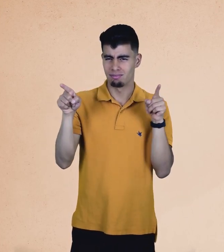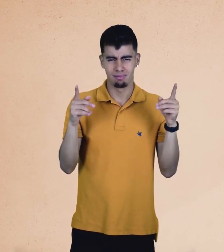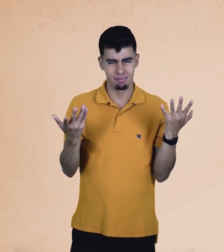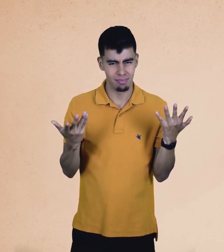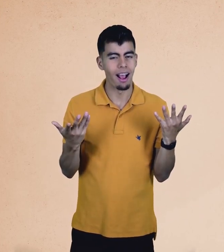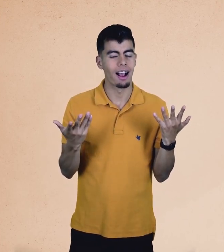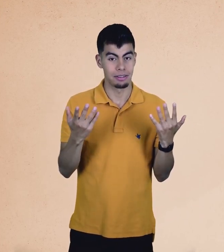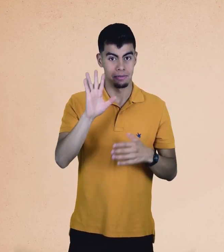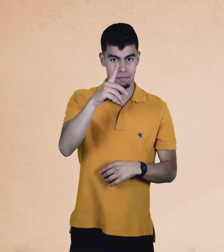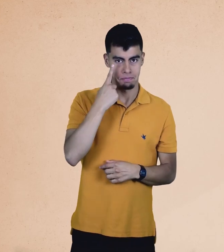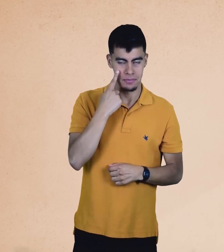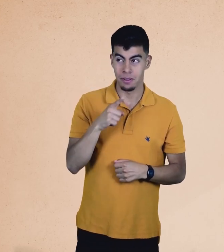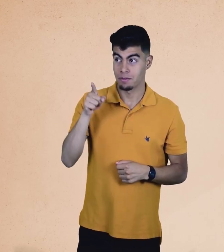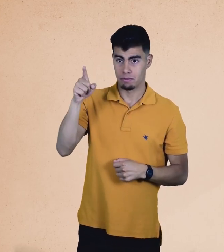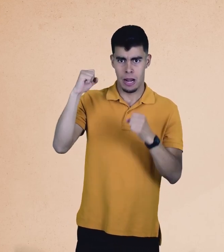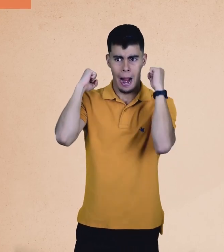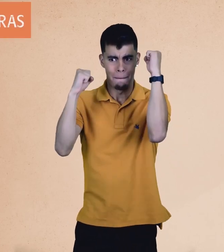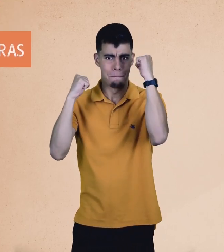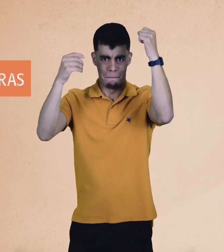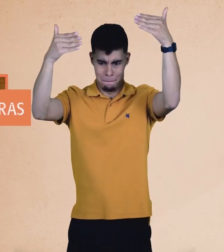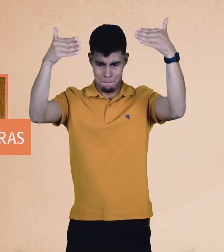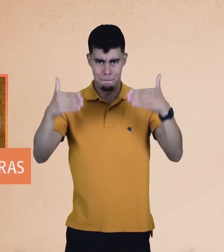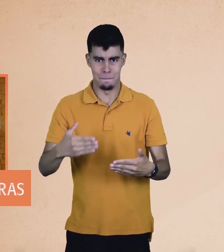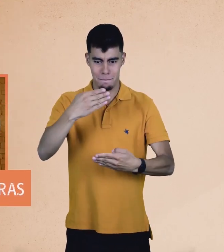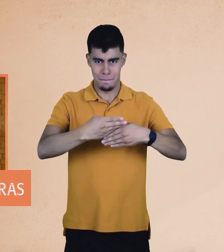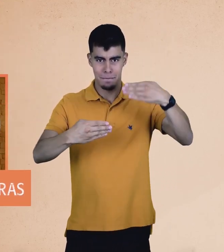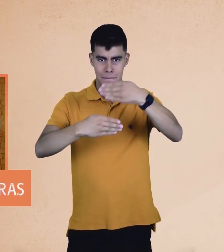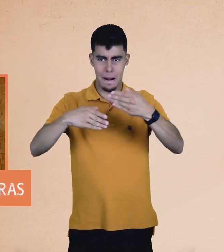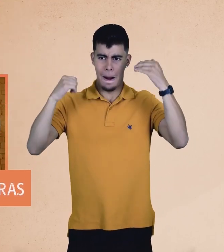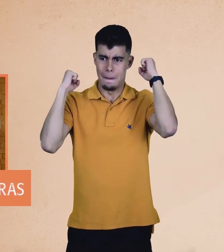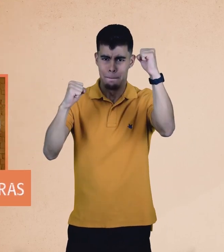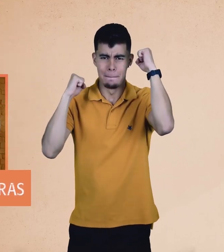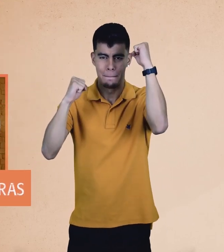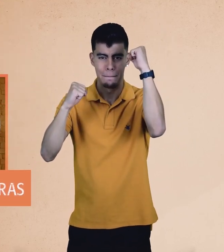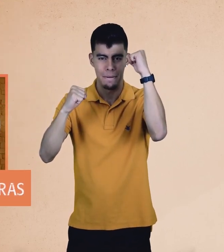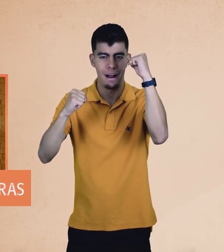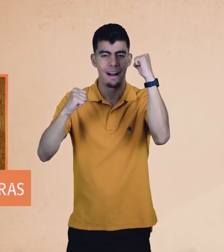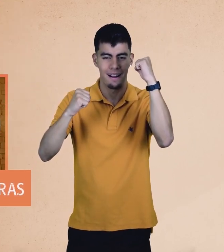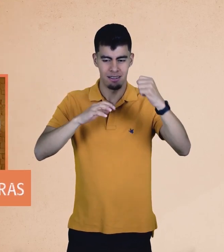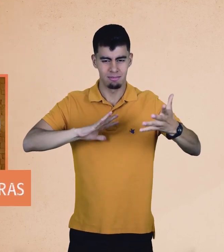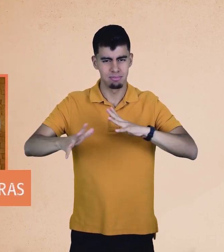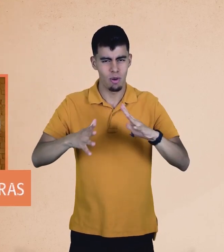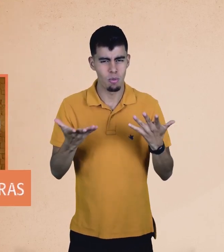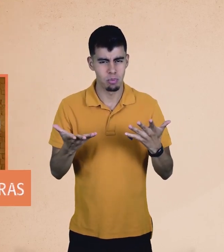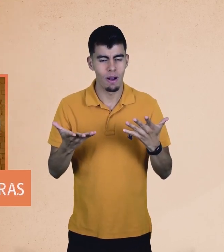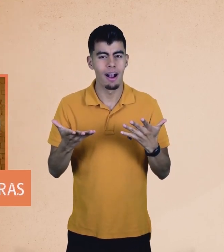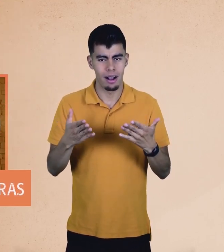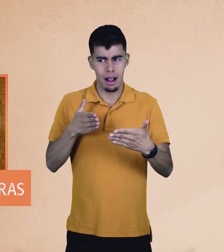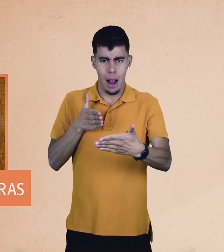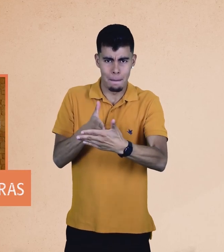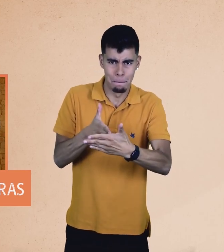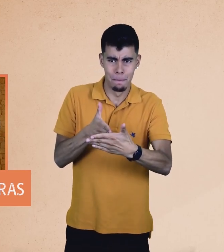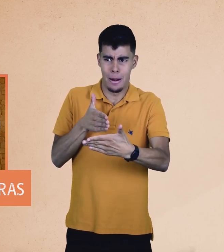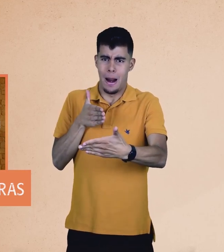Para el primer ejemplo, que simboliza las barreras, hacemos la siguiente seña. Barreras.